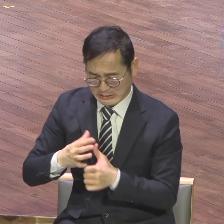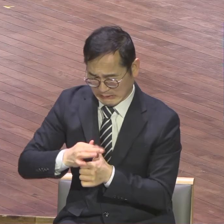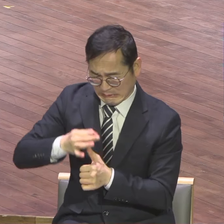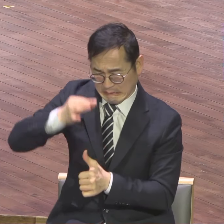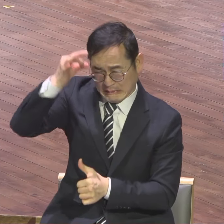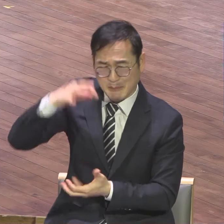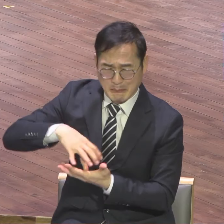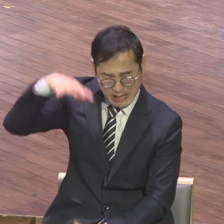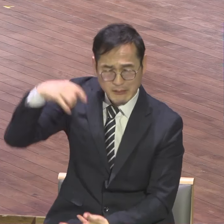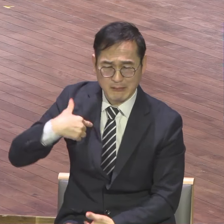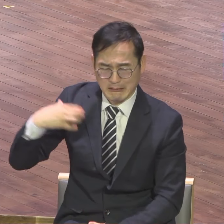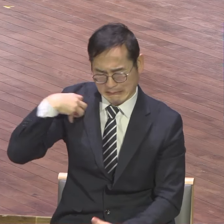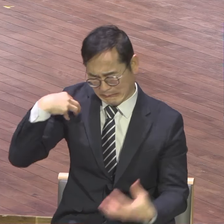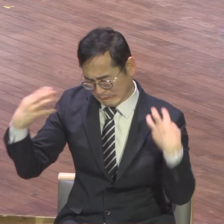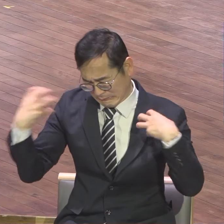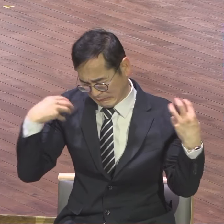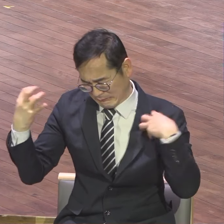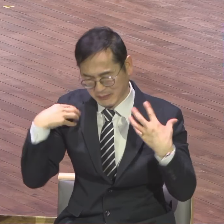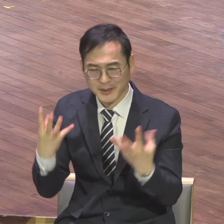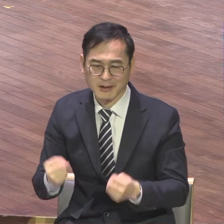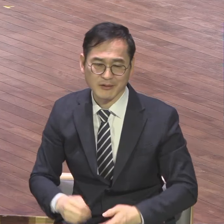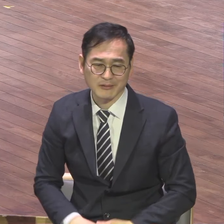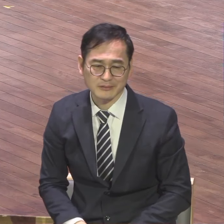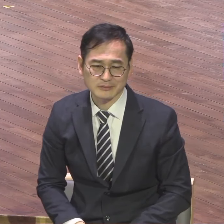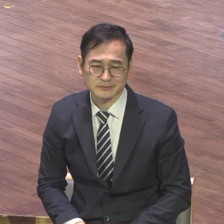하나님이 직분을 그거 못할 게 뭐가 있어요.